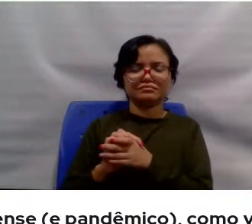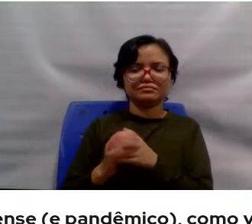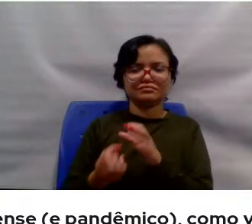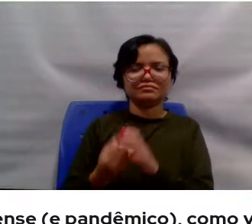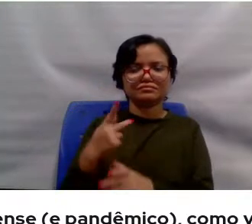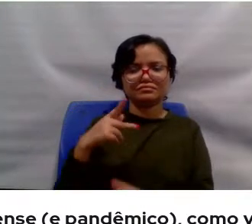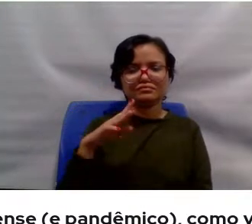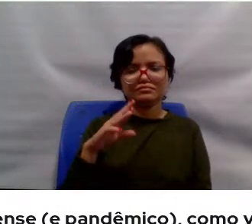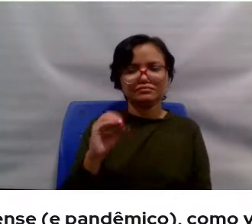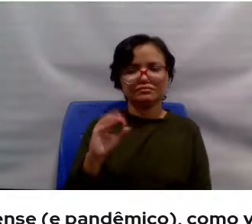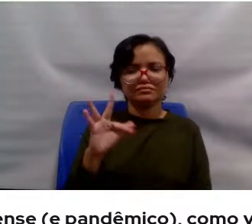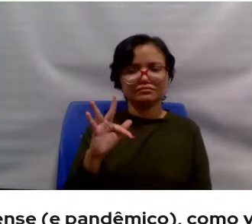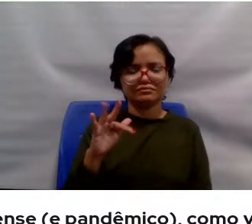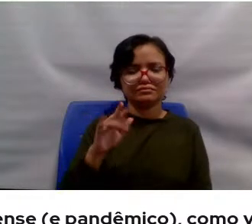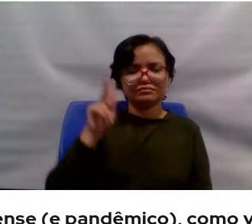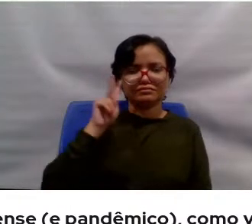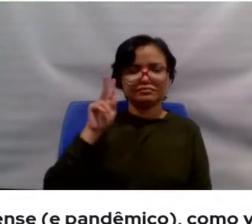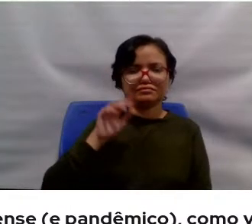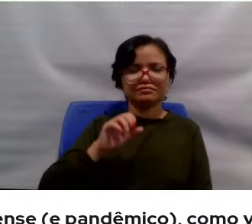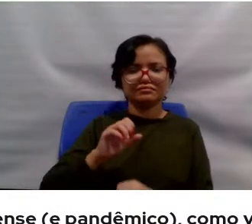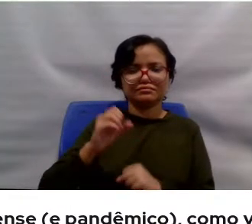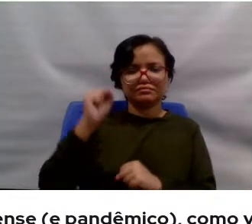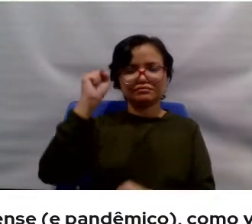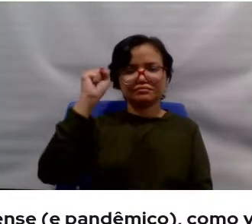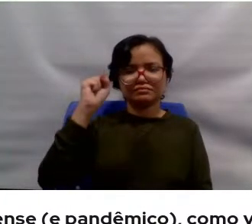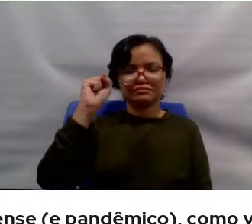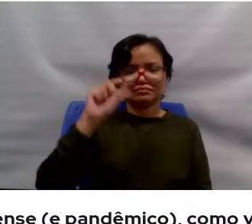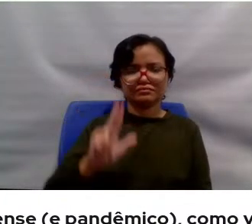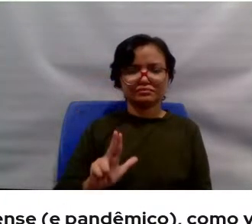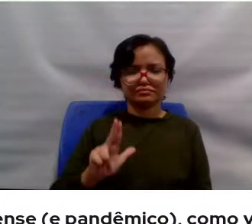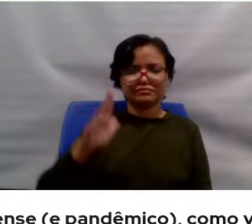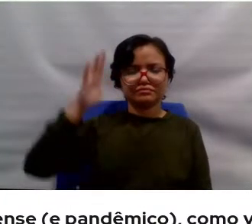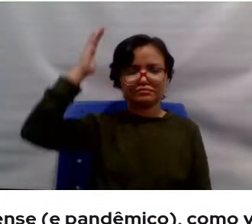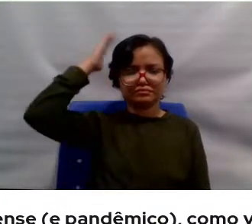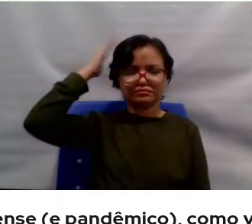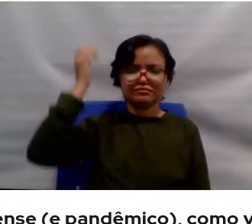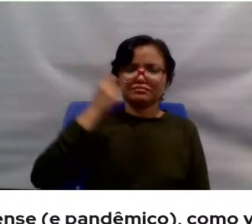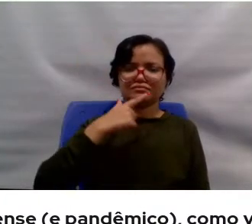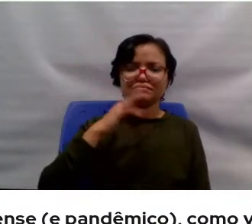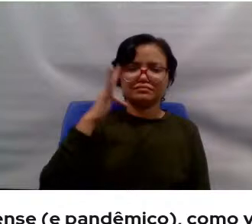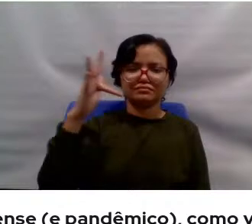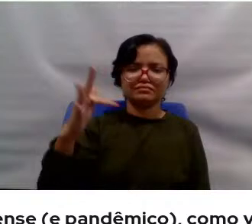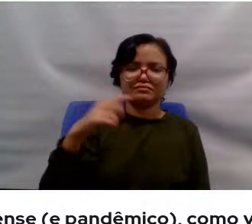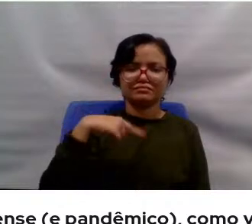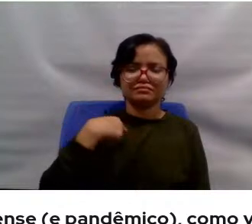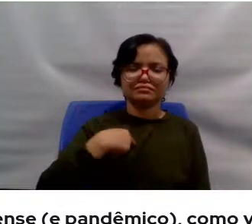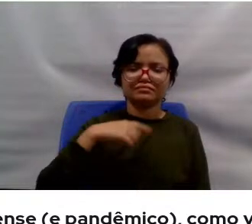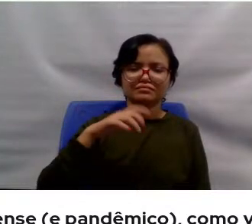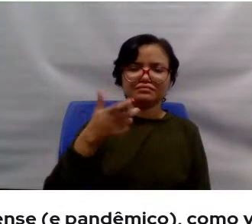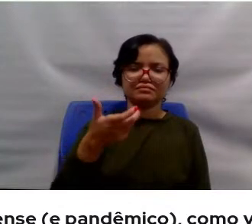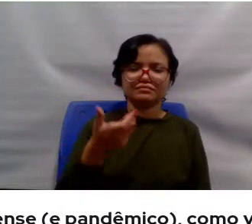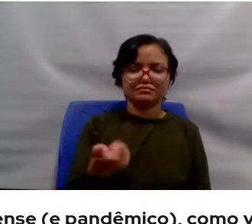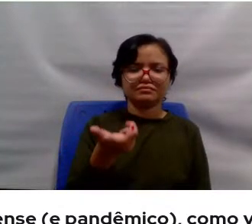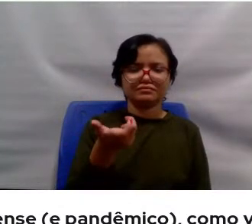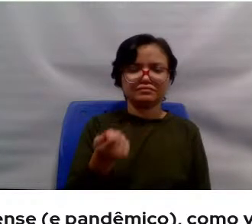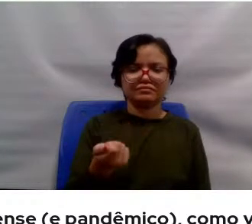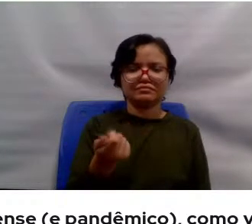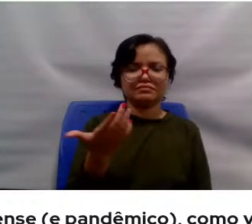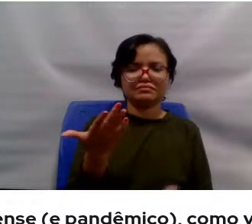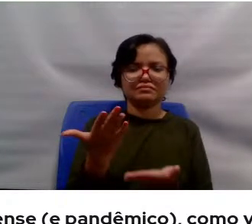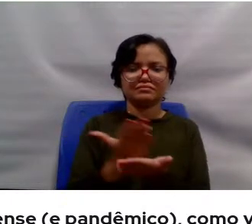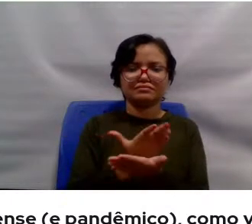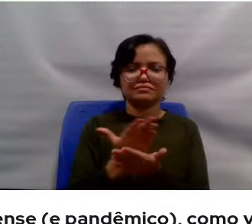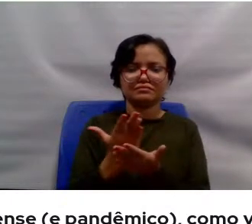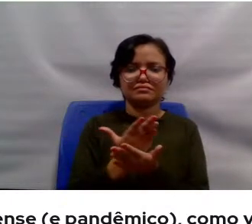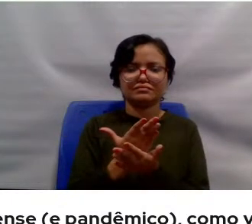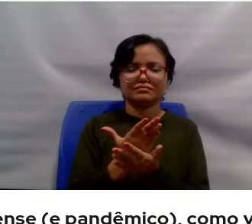Então, eu acho que quando eu me aposentar, tem algumas coisas que, para mim, foram